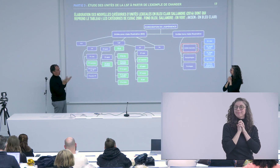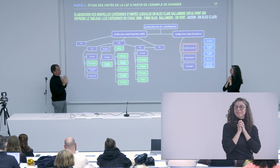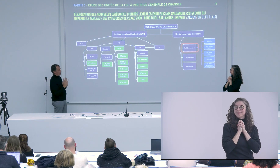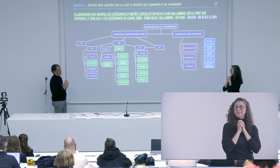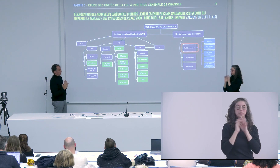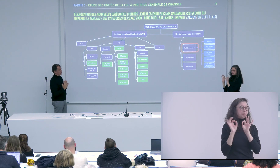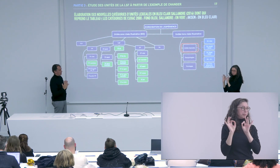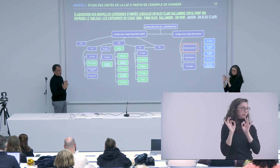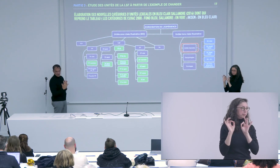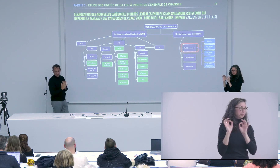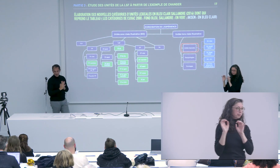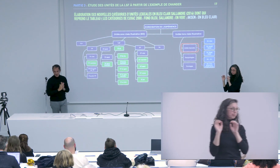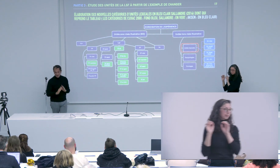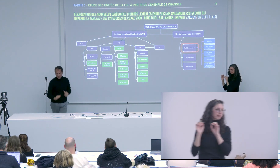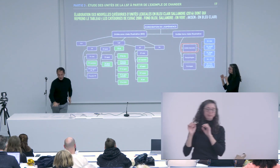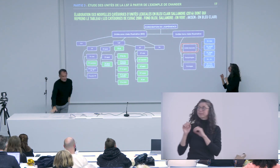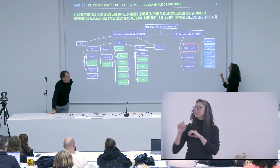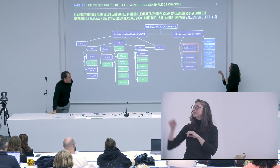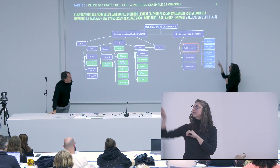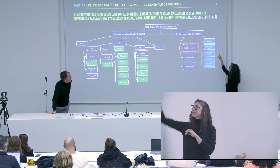d'avoir sur les catégories